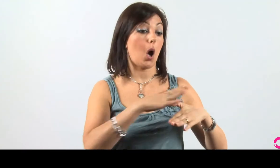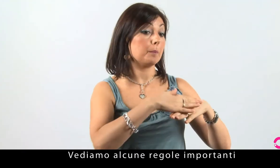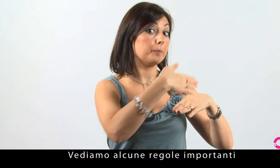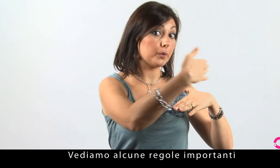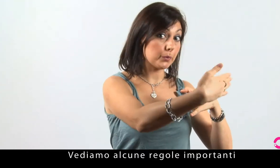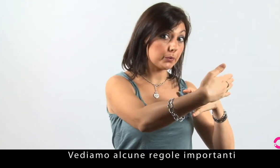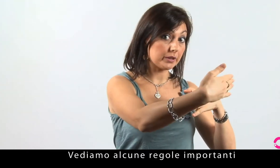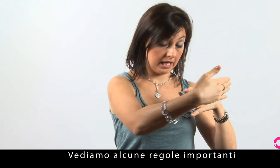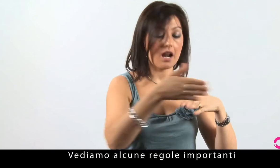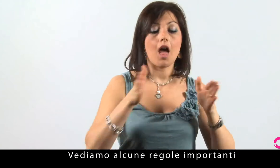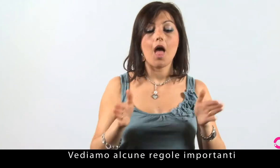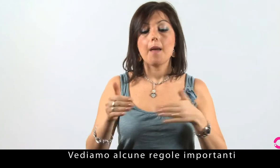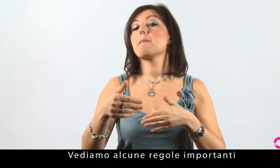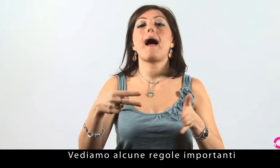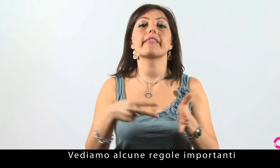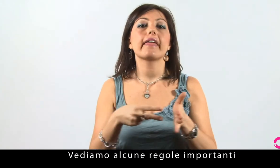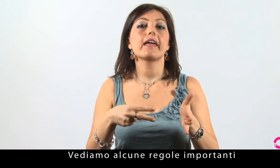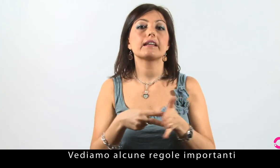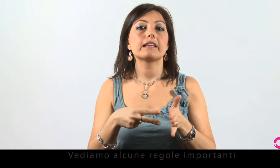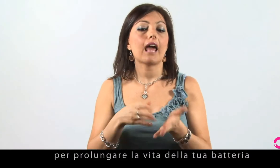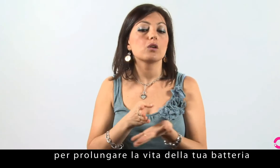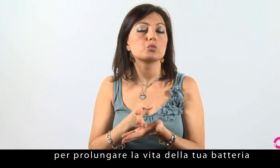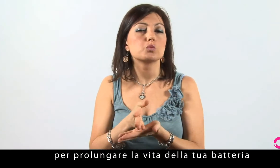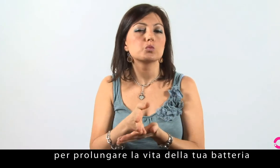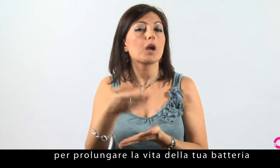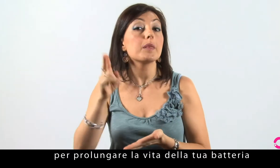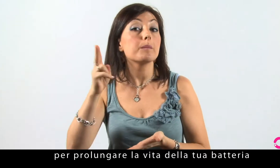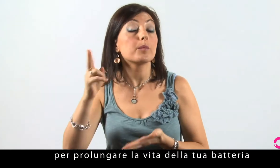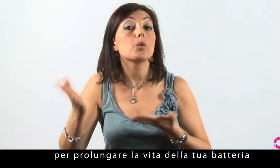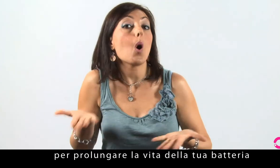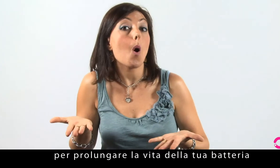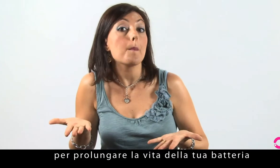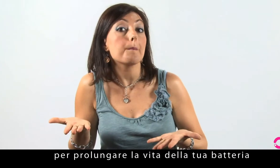Vediamo alcune regole importanti per prolungare la vita della tua batteria.